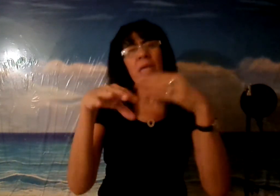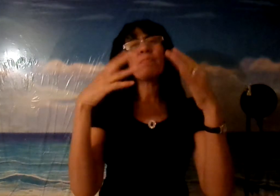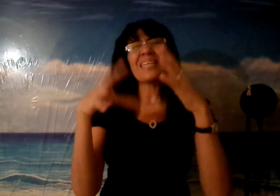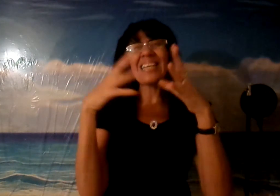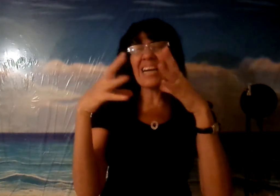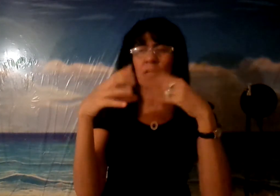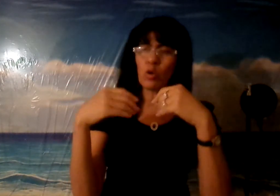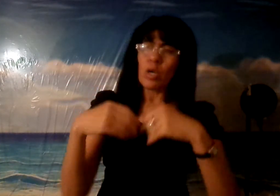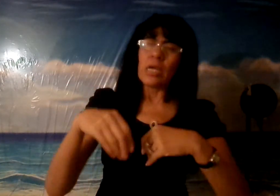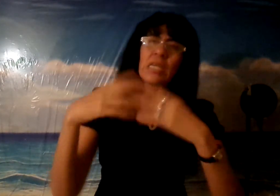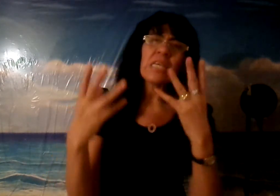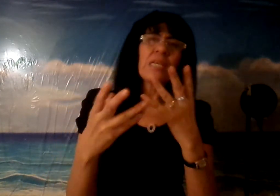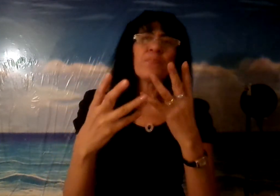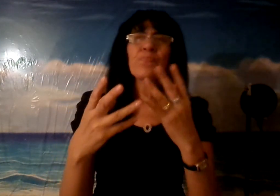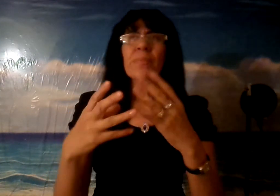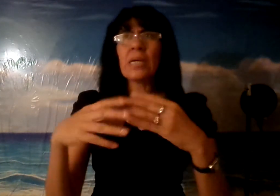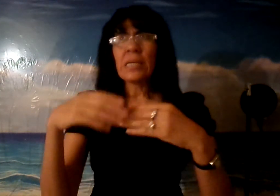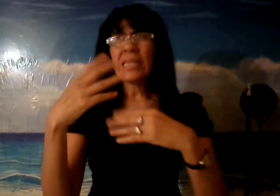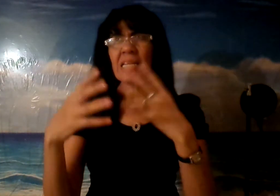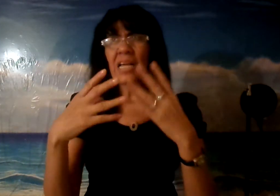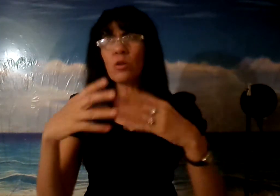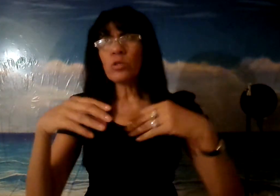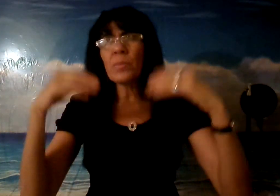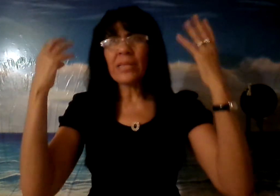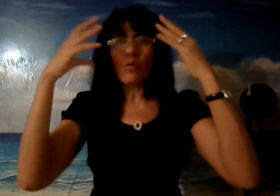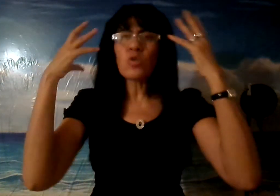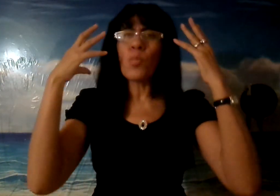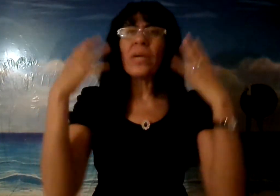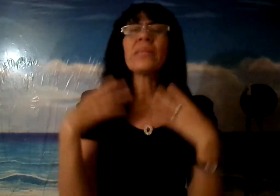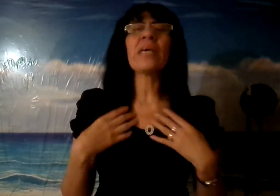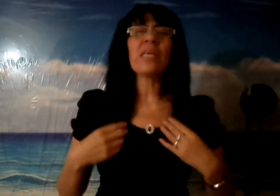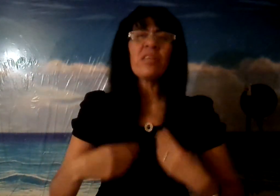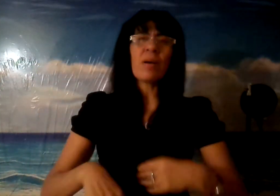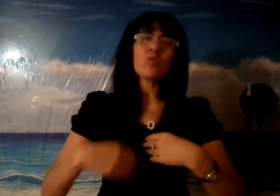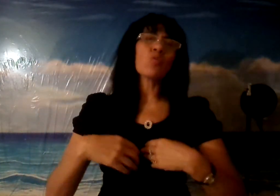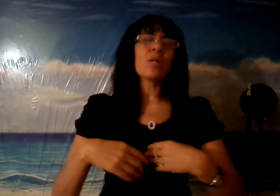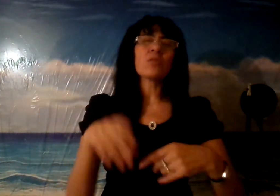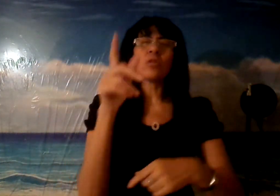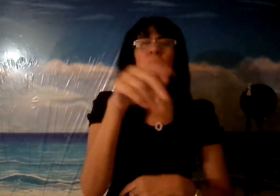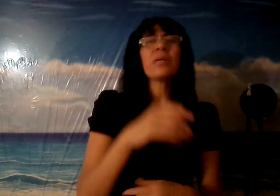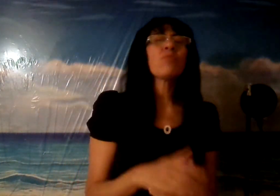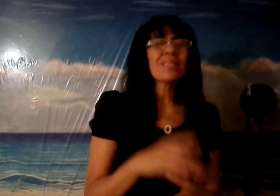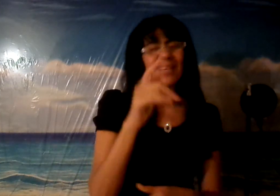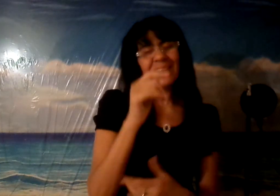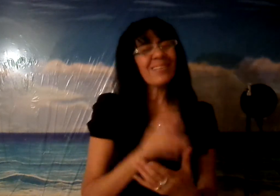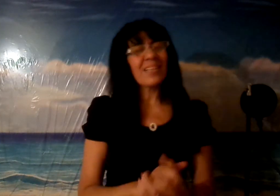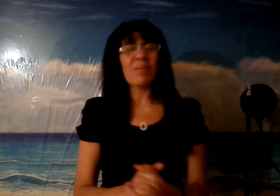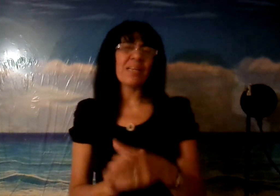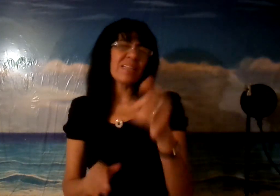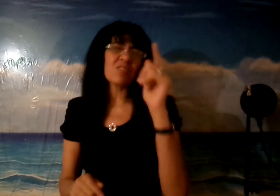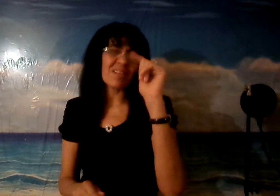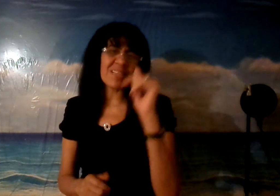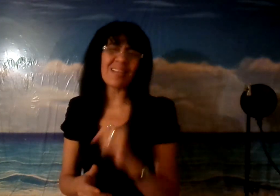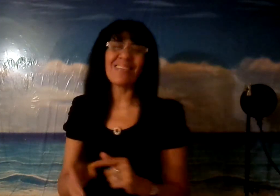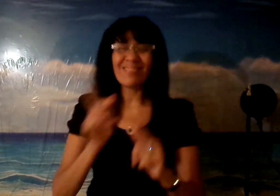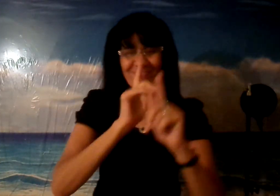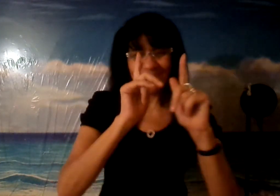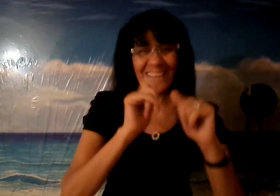platicarlo y tratarlo de meterlo en sus mentes y llevarlo en su corazón Dios te bendiga mucho hasta aquí la evangelista yo ando salam bye